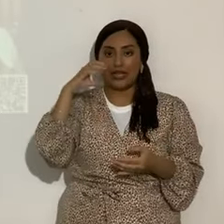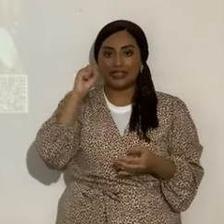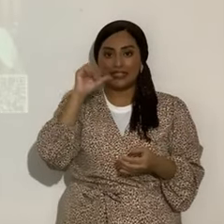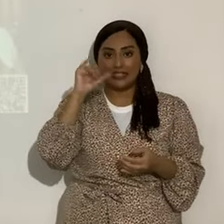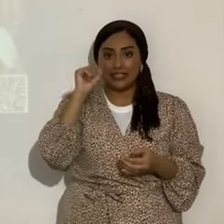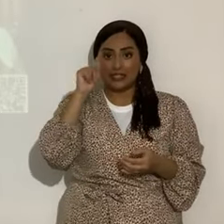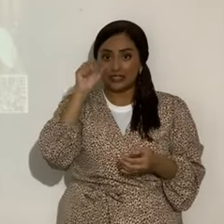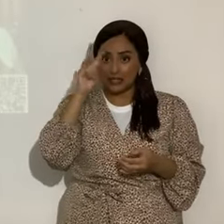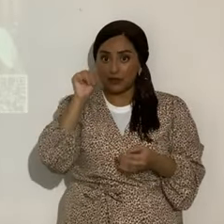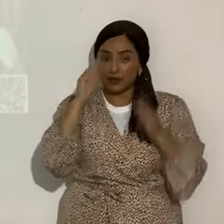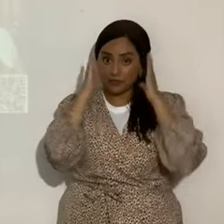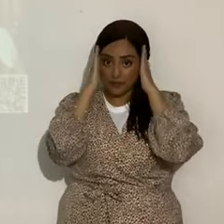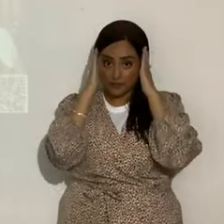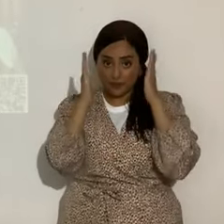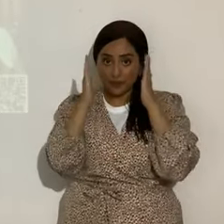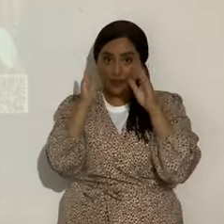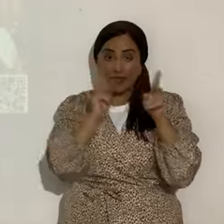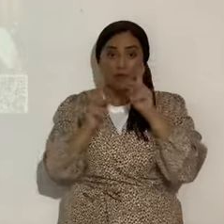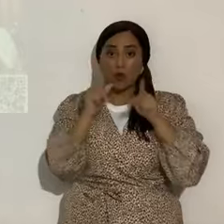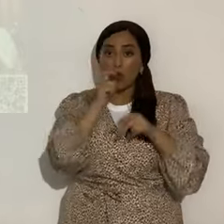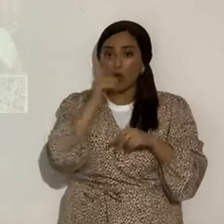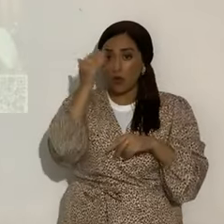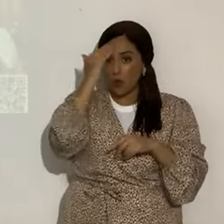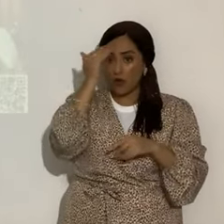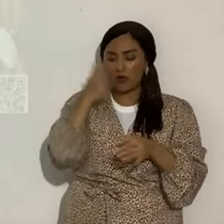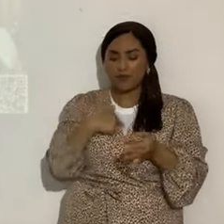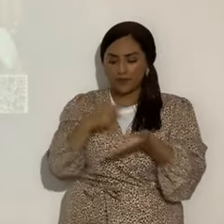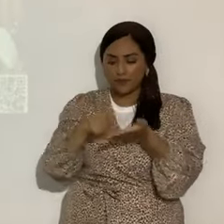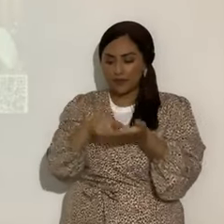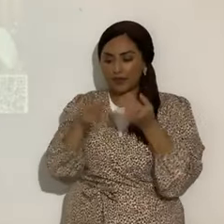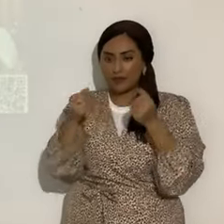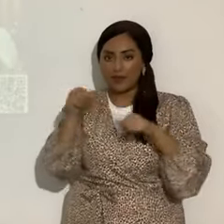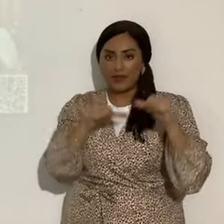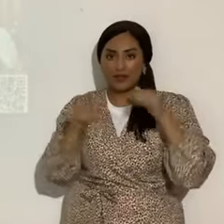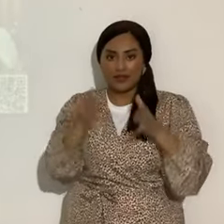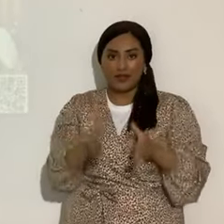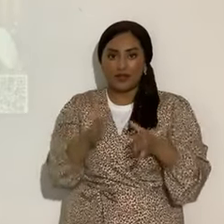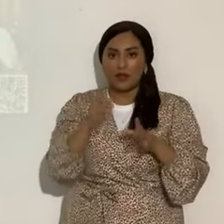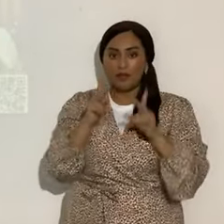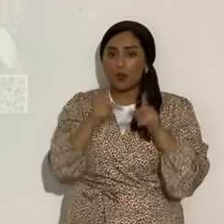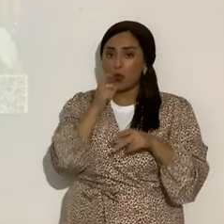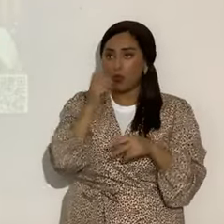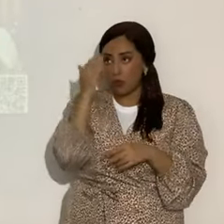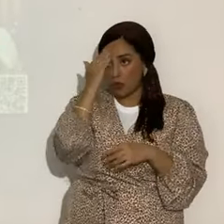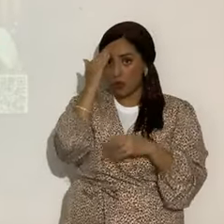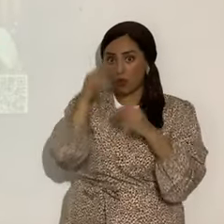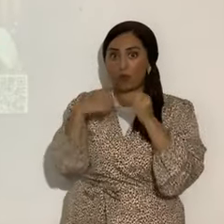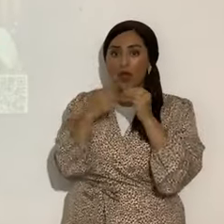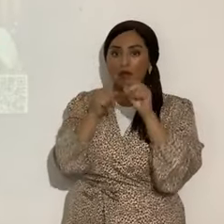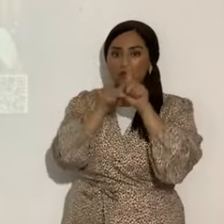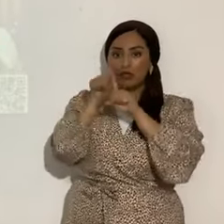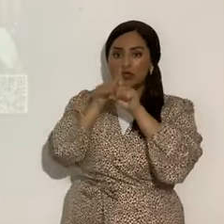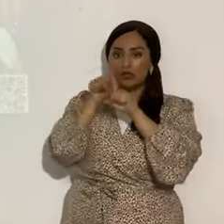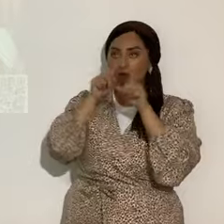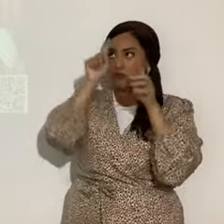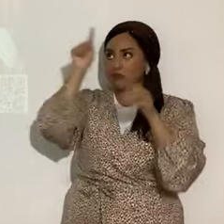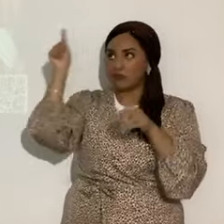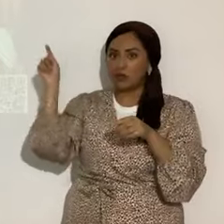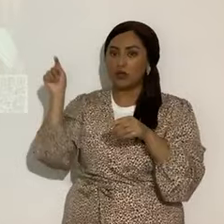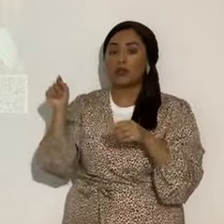ojo, según los astrónomos, yo estuve consultando muchos astrónomos, y desde luego unos hermanos Rodríguez, eran serios, y este cometa